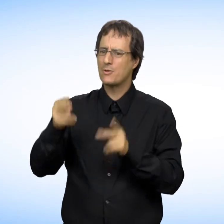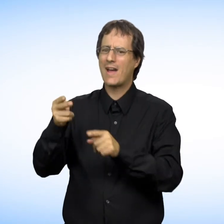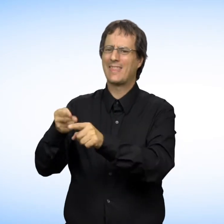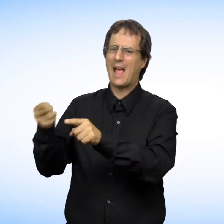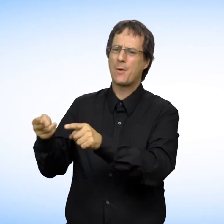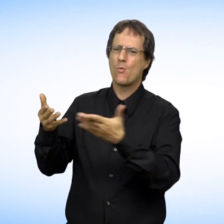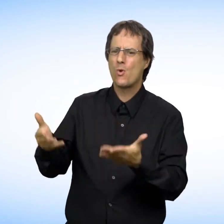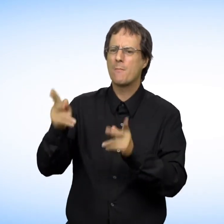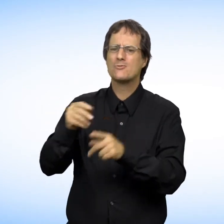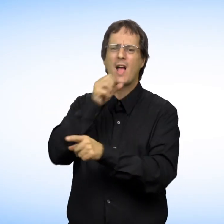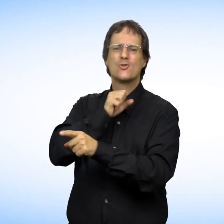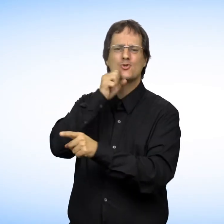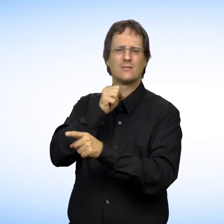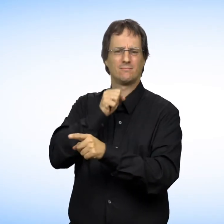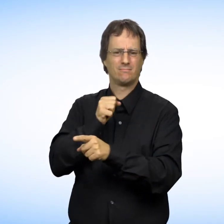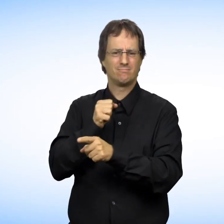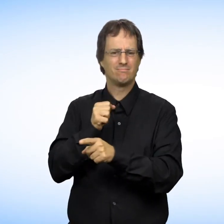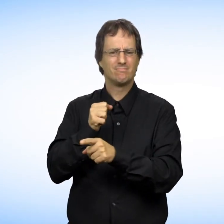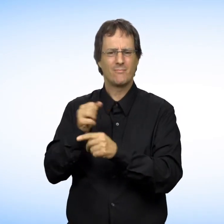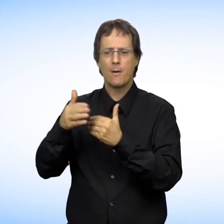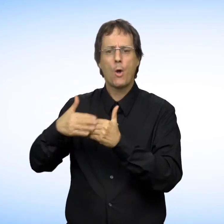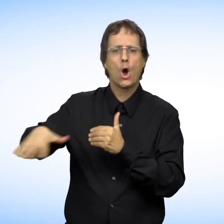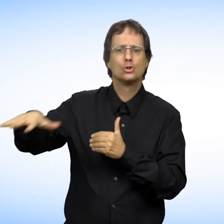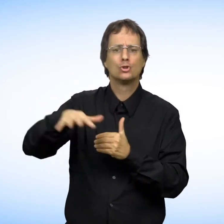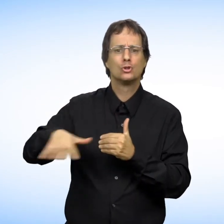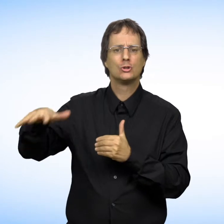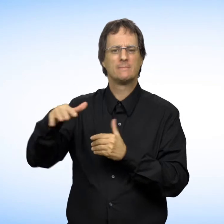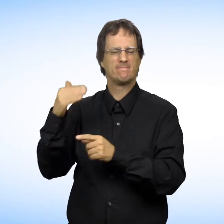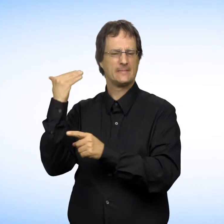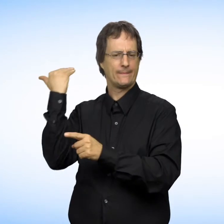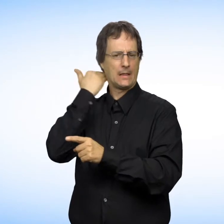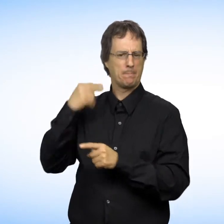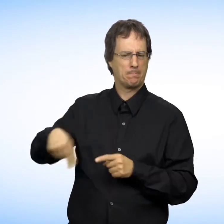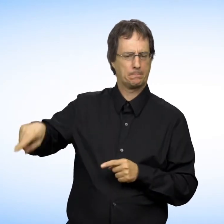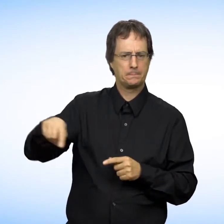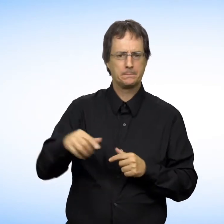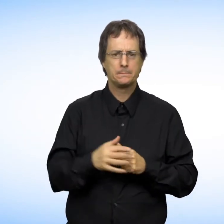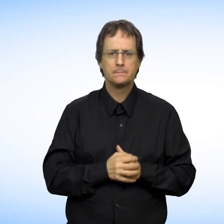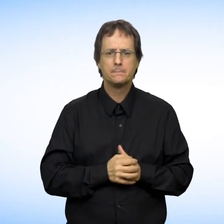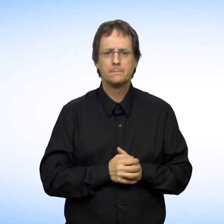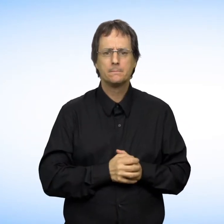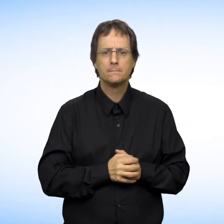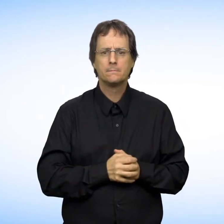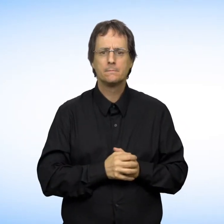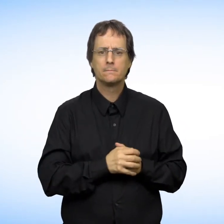handicapée dans votre entourage est victime, vous pouvez demander de l'aide à la Commission et